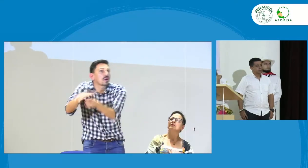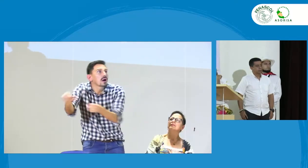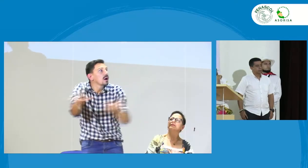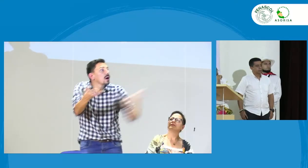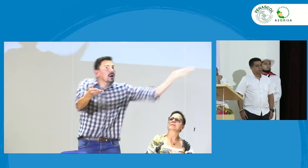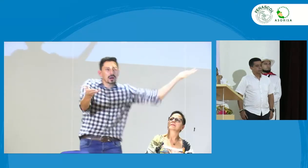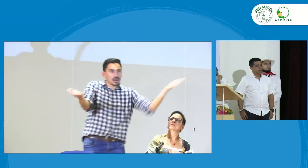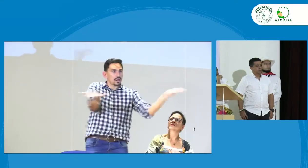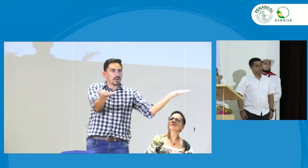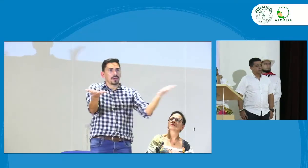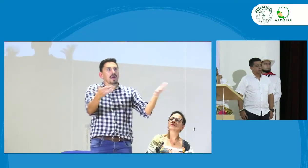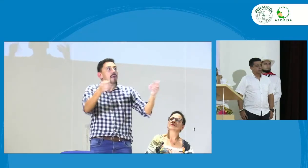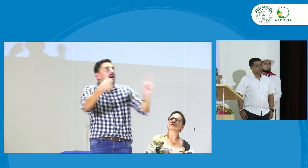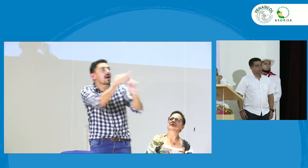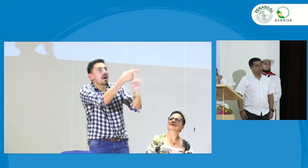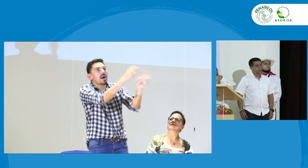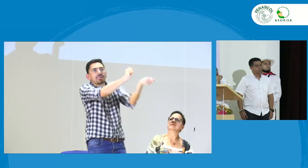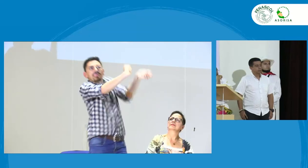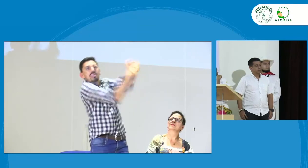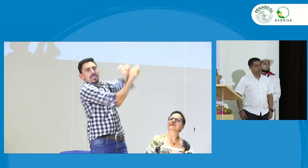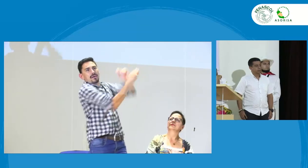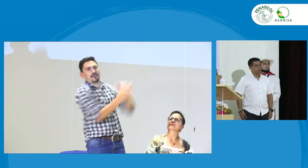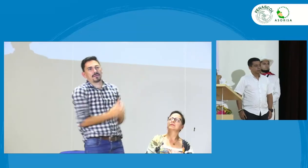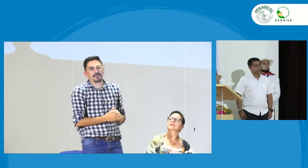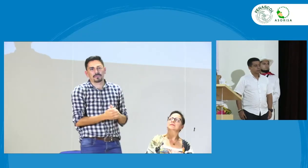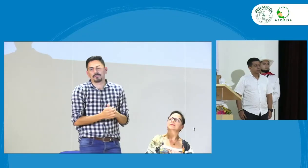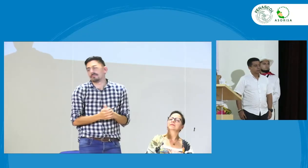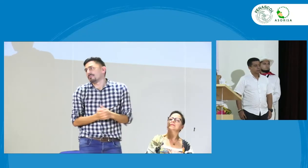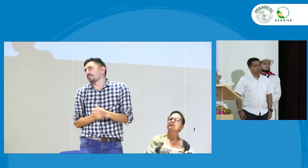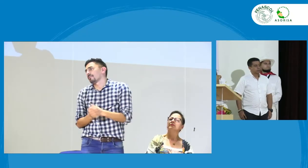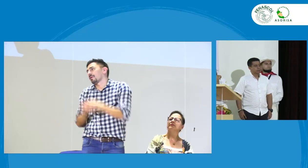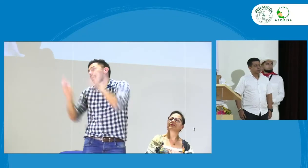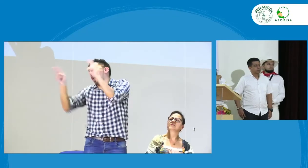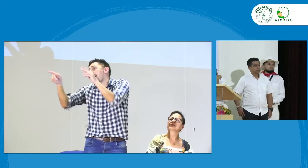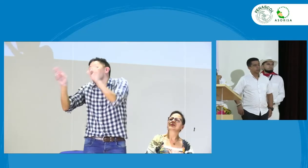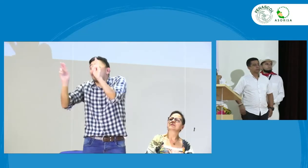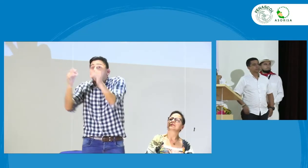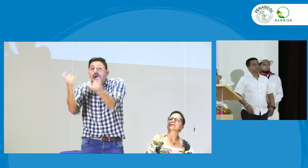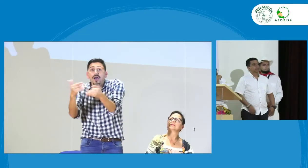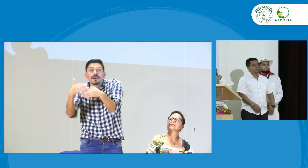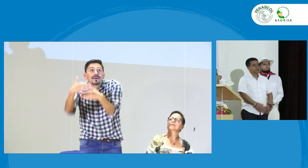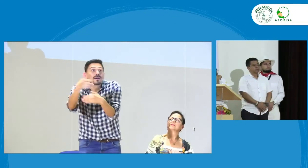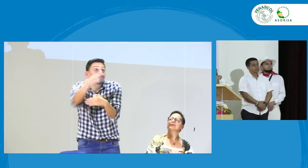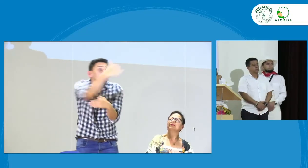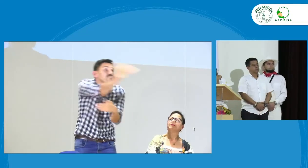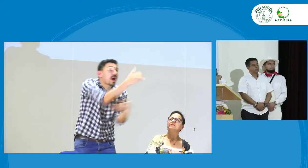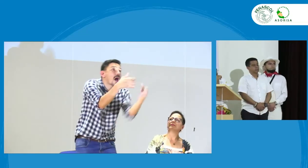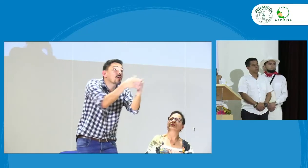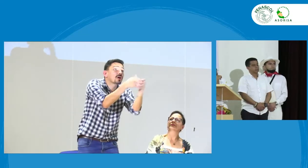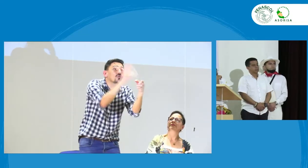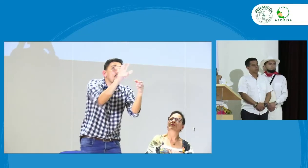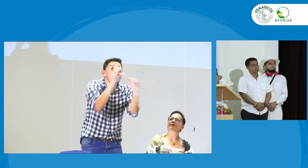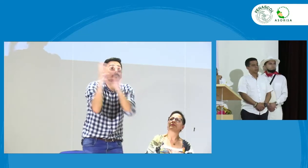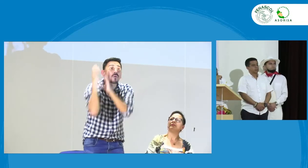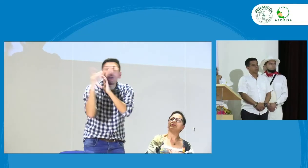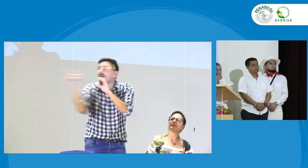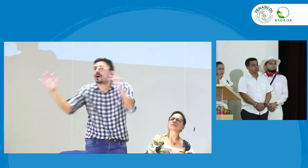de qué es las situaciones reales que se están viviendo en las regiones para poder hacer esos cambios entonces esperamos que de aquí en adelante la